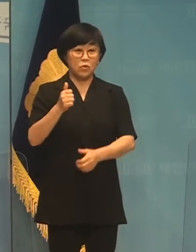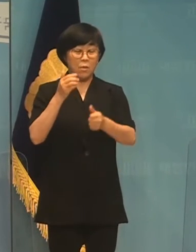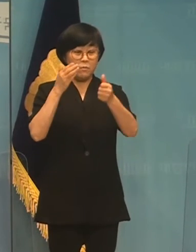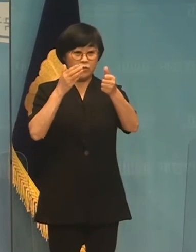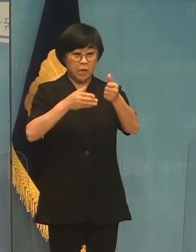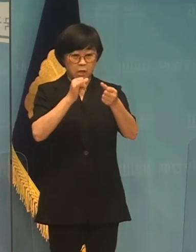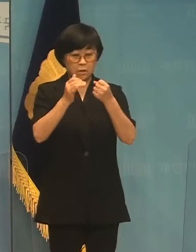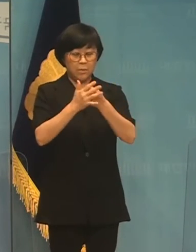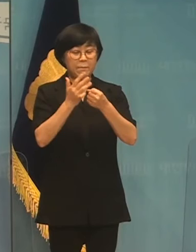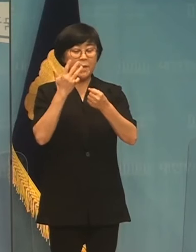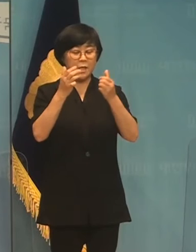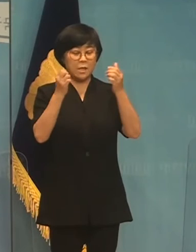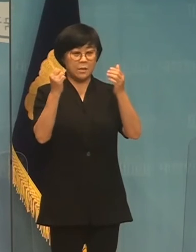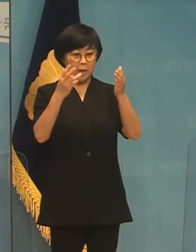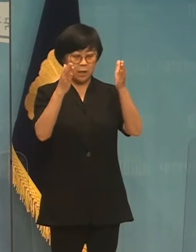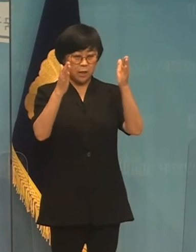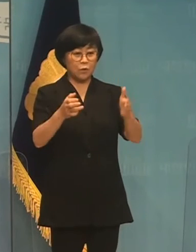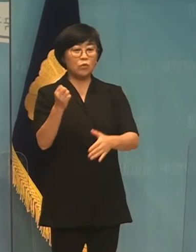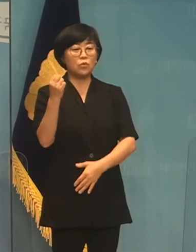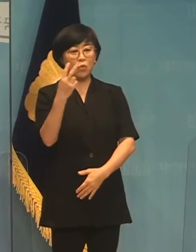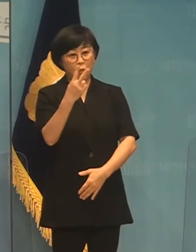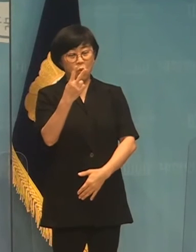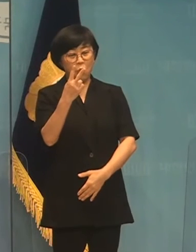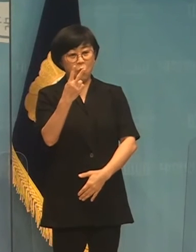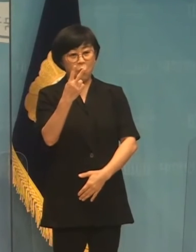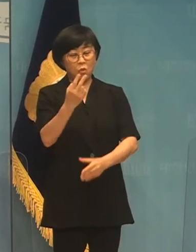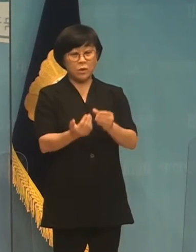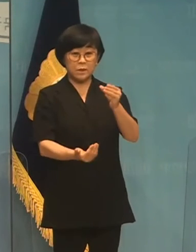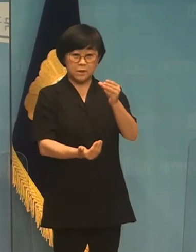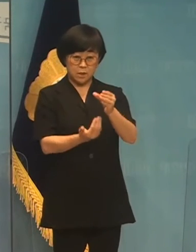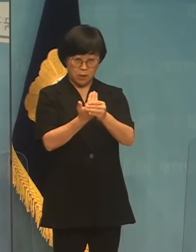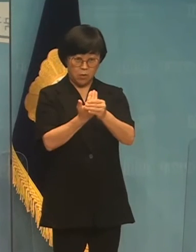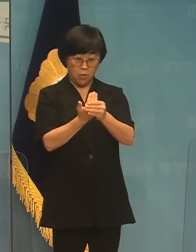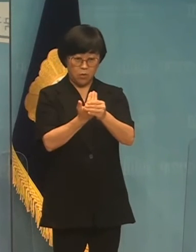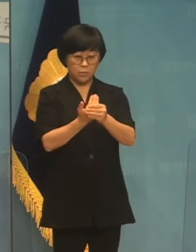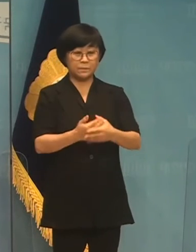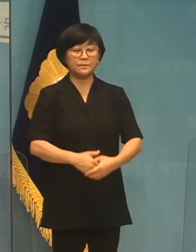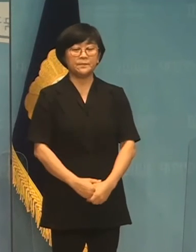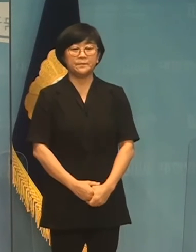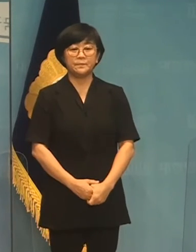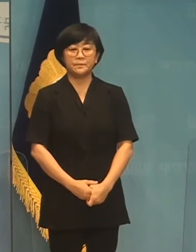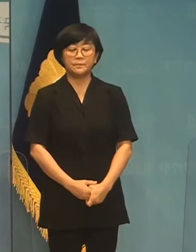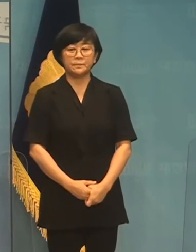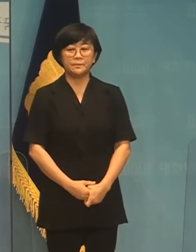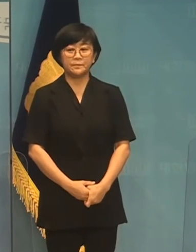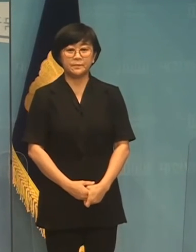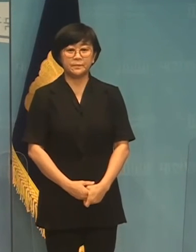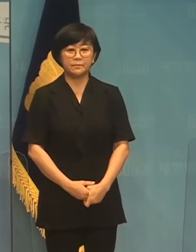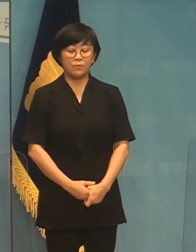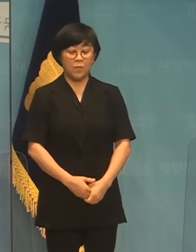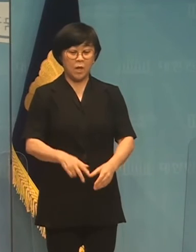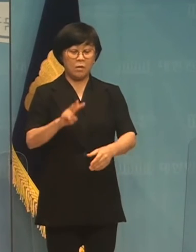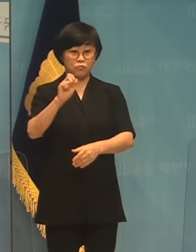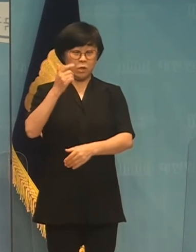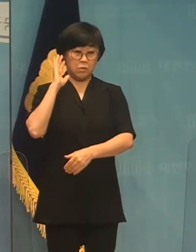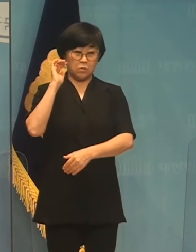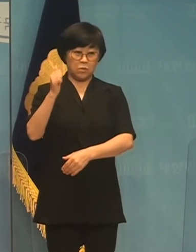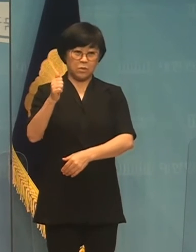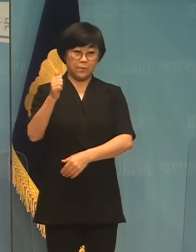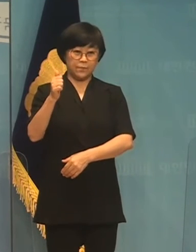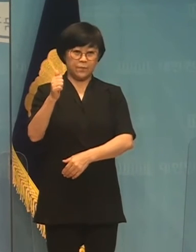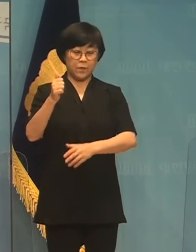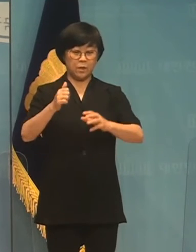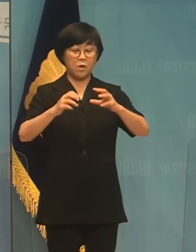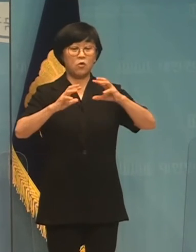지 불과 8일 만에 한방위 송수행 사건이 또다시 발생했습니다. 문재인 대통령은